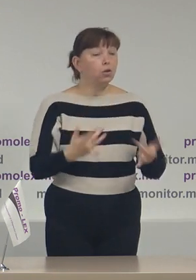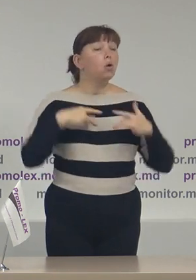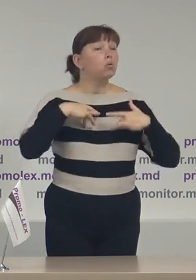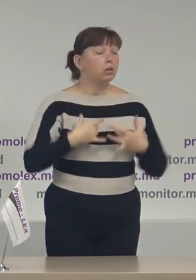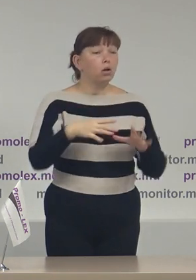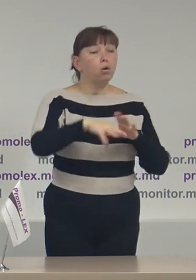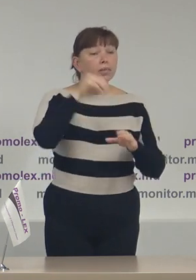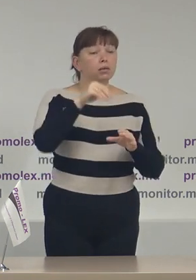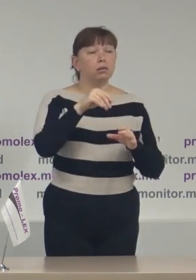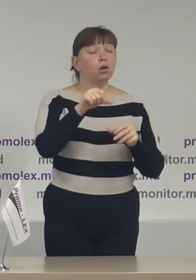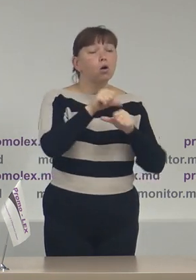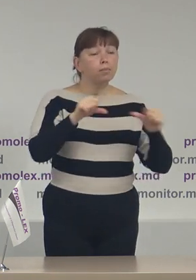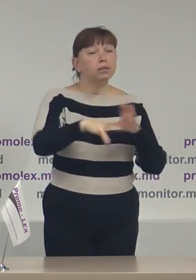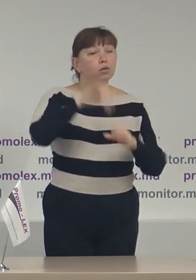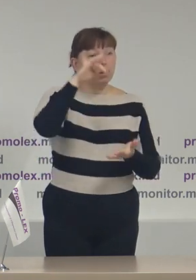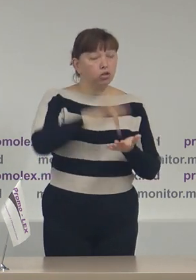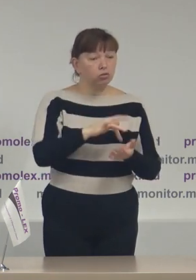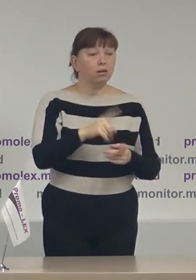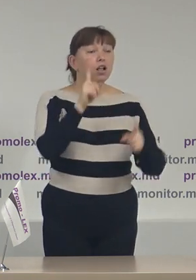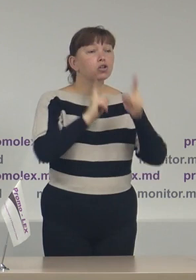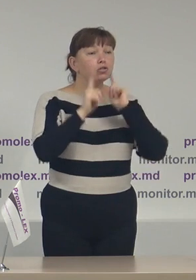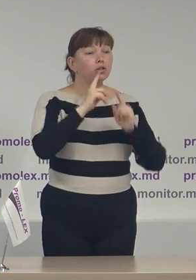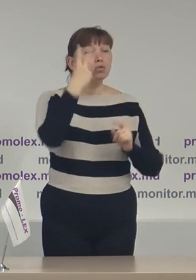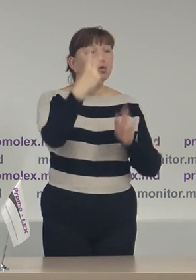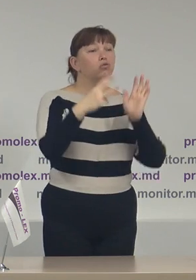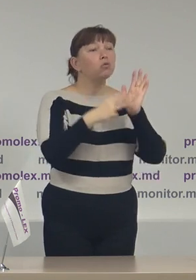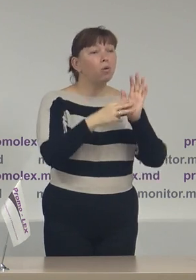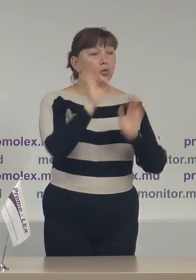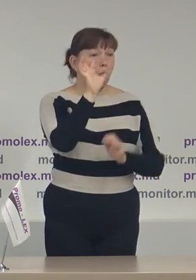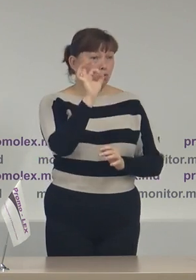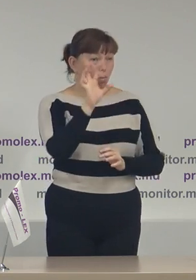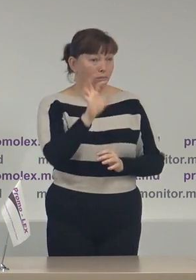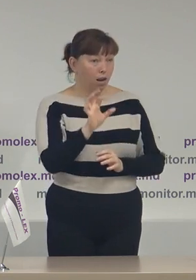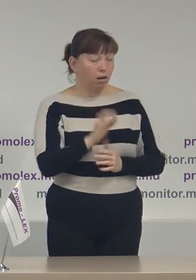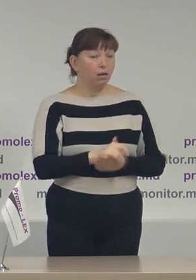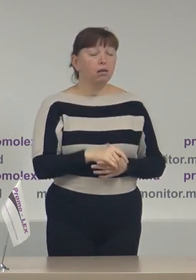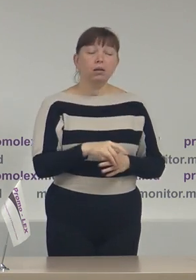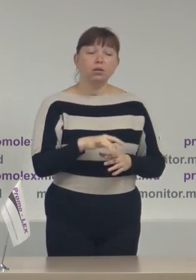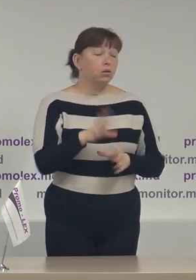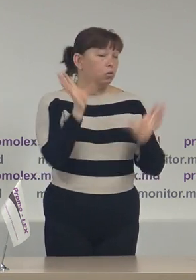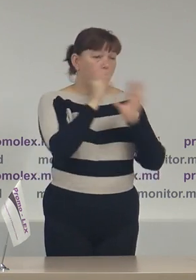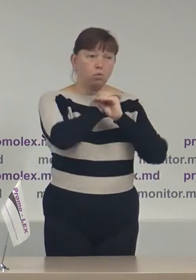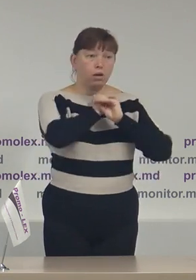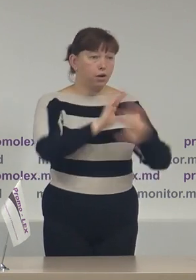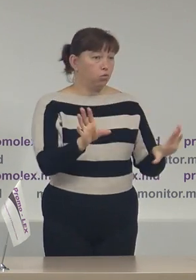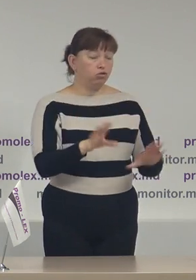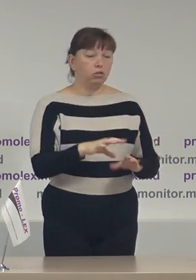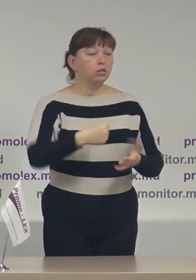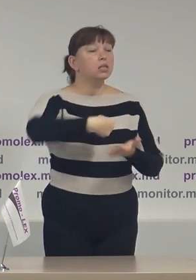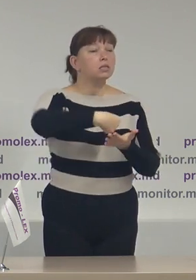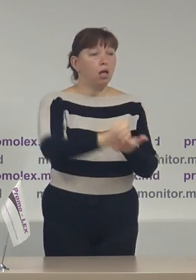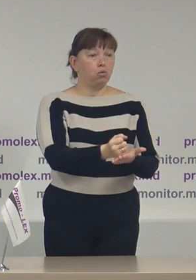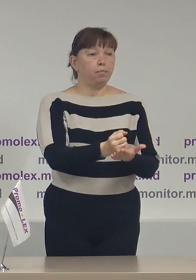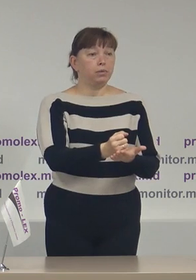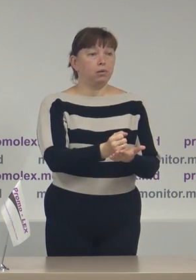Comisie Electorală Centrală în ședința din 28 octombrie nu a reușit să adopte